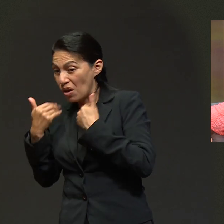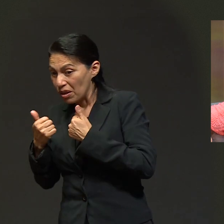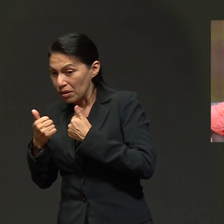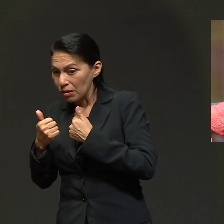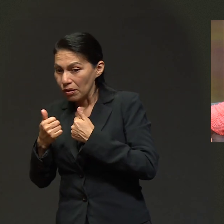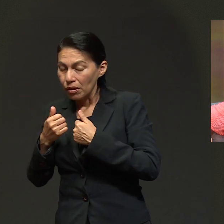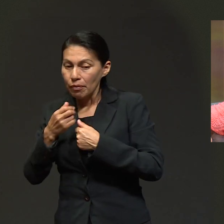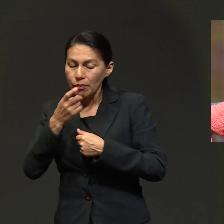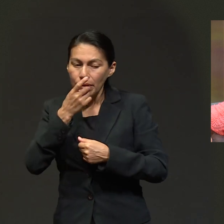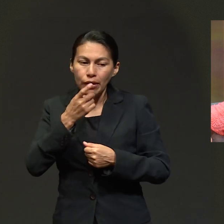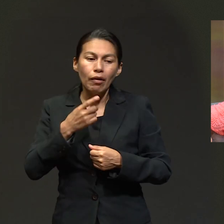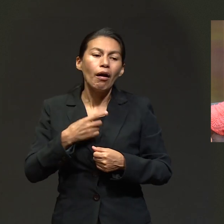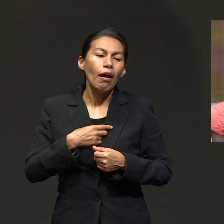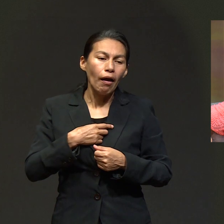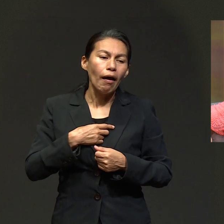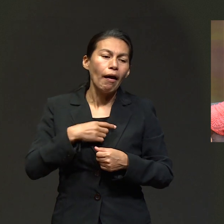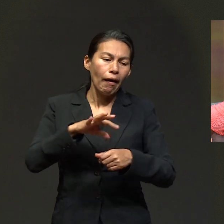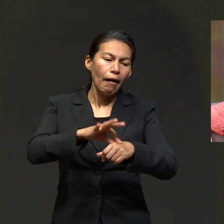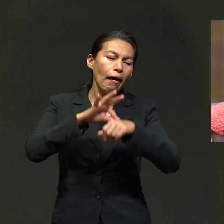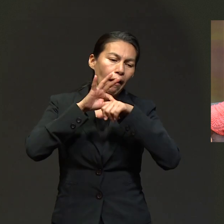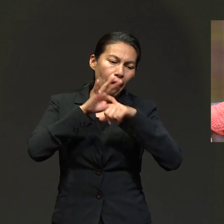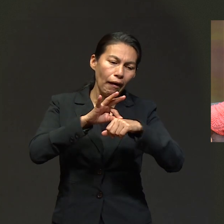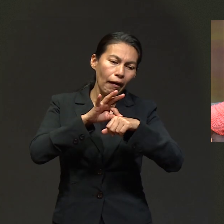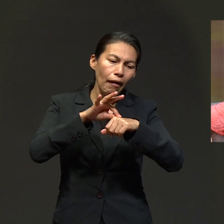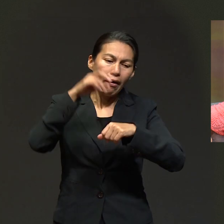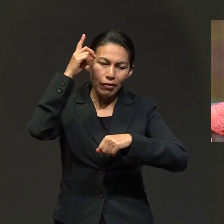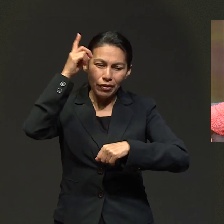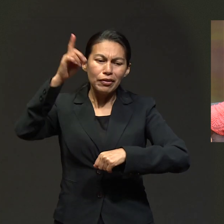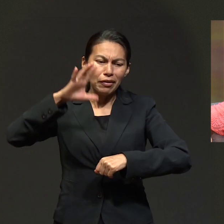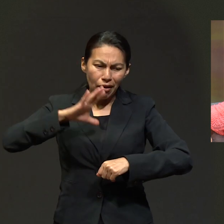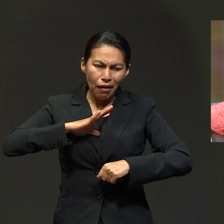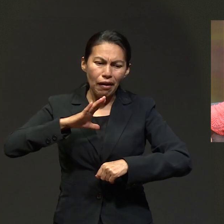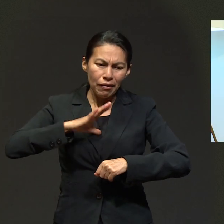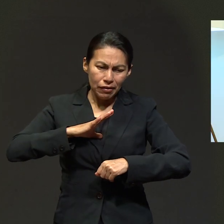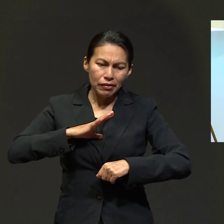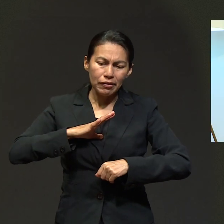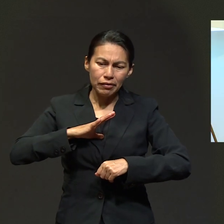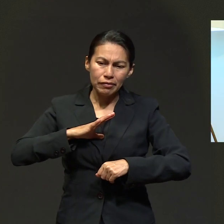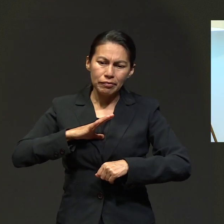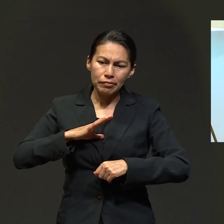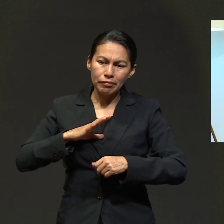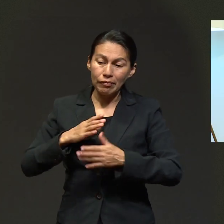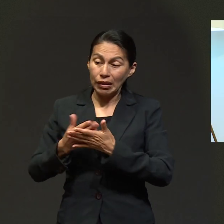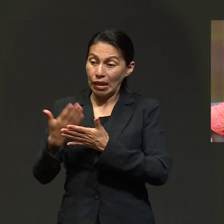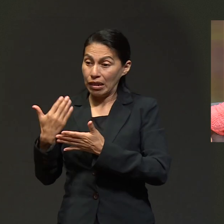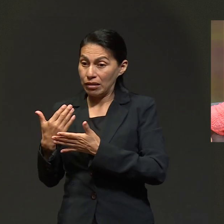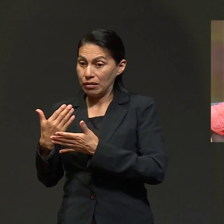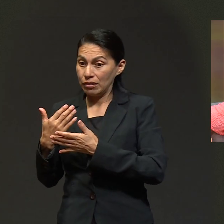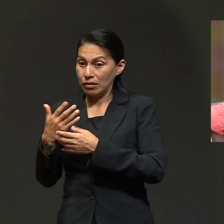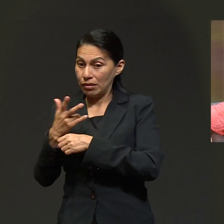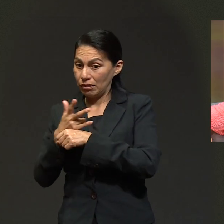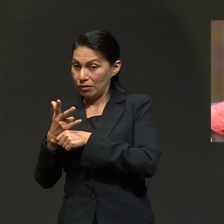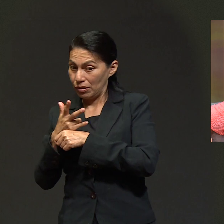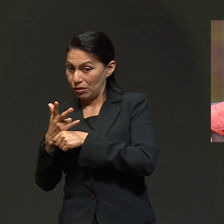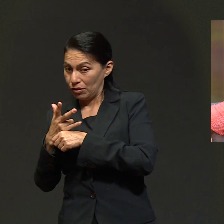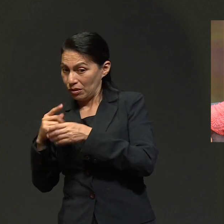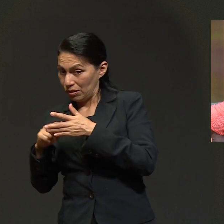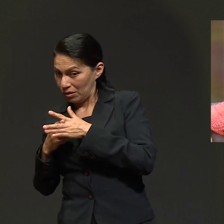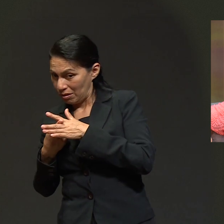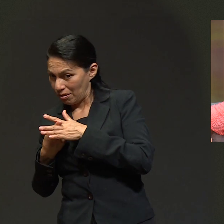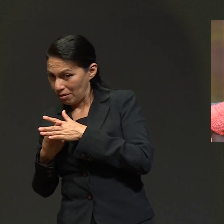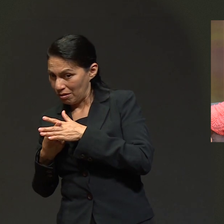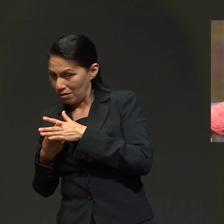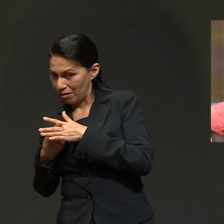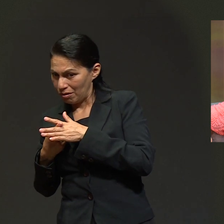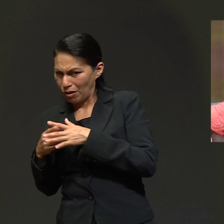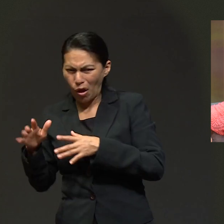había dicho que Dios no existía, me dijo, lo veo ahora, Dios existe. gloria a Y yo sé, y como le comentaba hace un momento, antes de